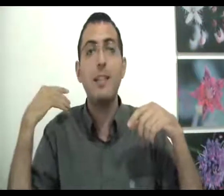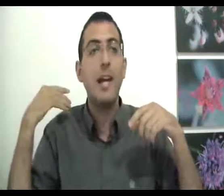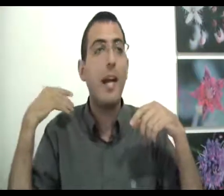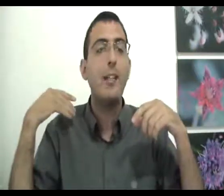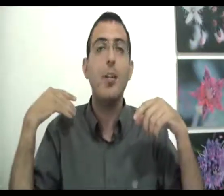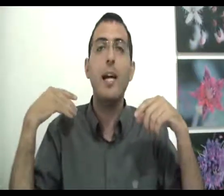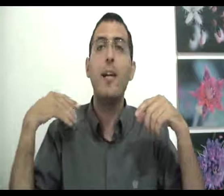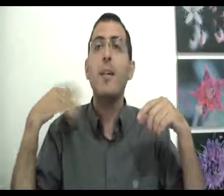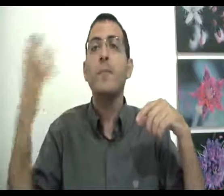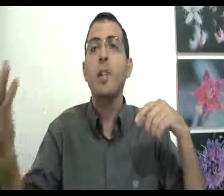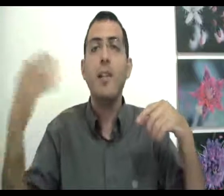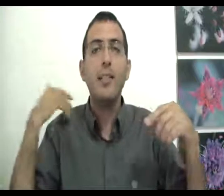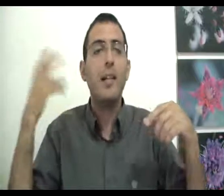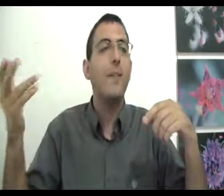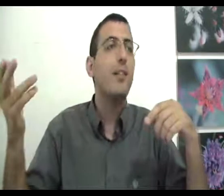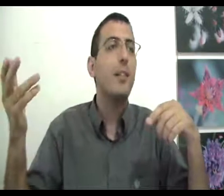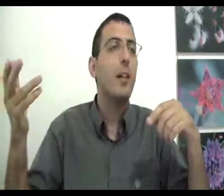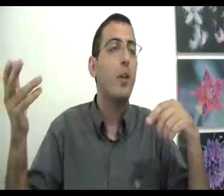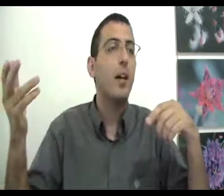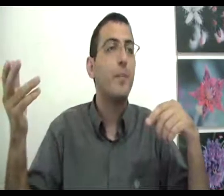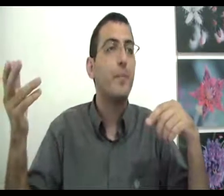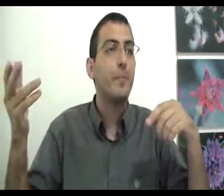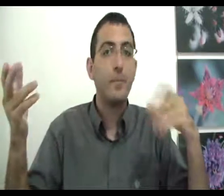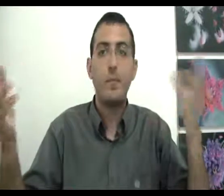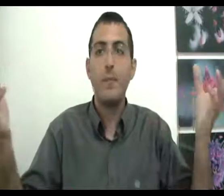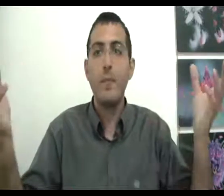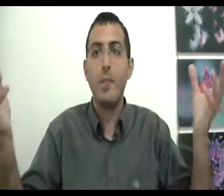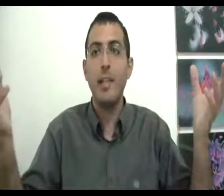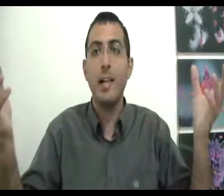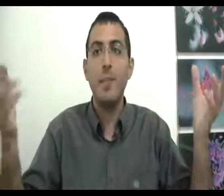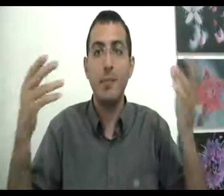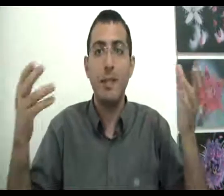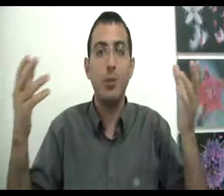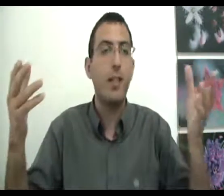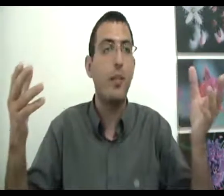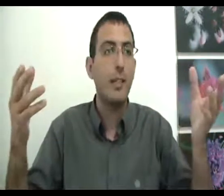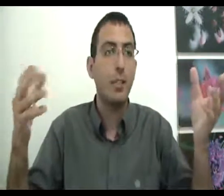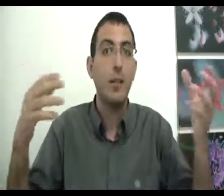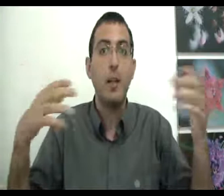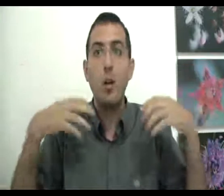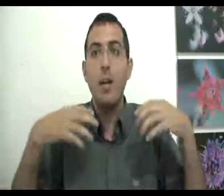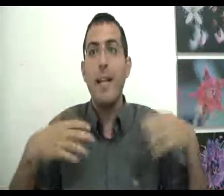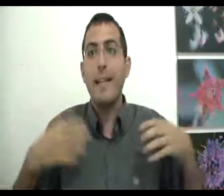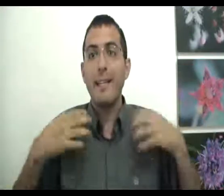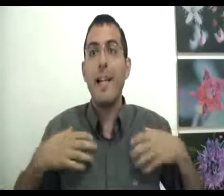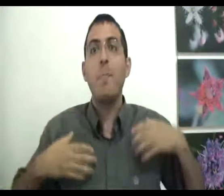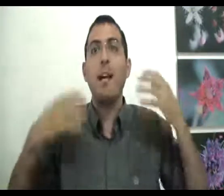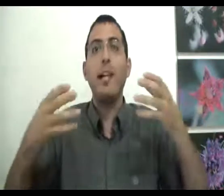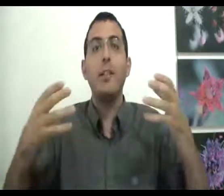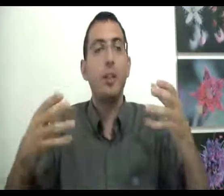צעיר איך אתה יודע שהדבר הזה קרה והדבר הזה לא קרה בן אדם אז מה התשובה לשאלה הזאת? אומר לא כי את זה אני מרגיש